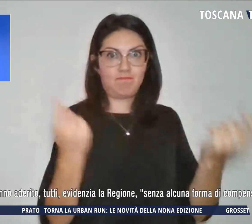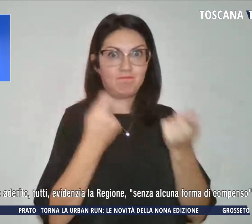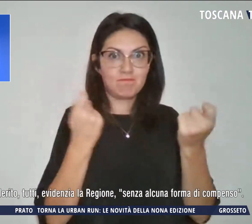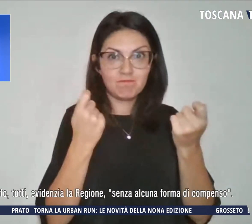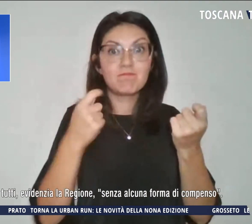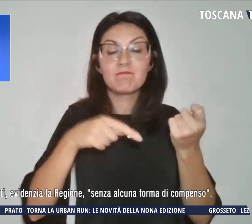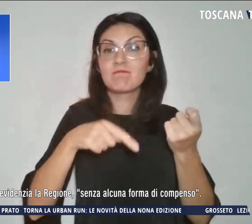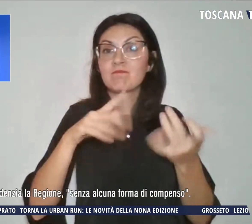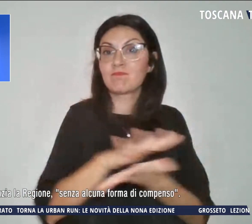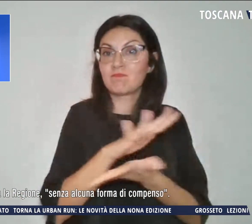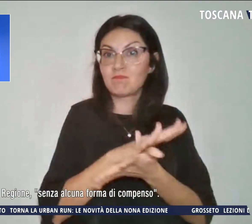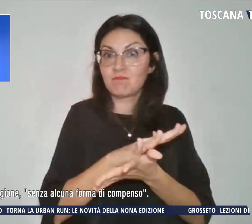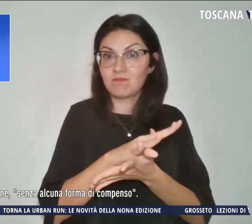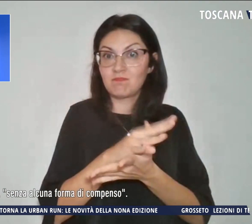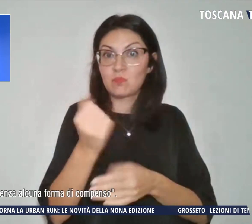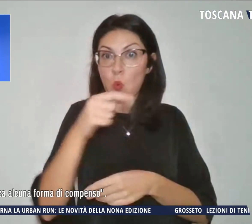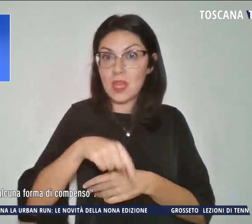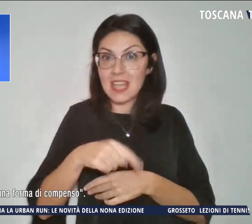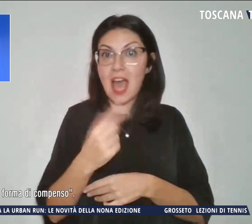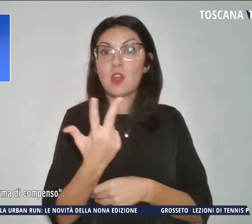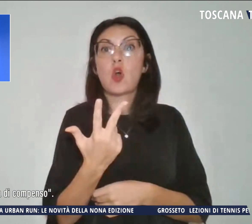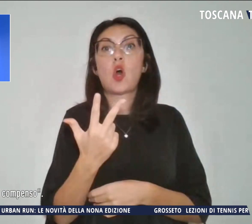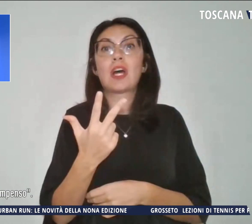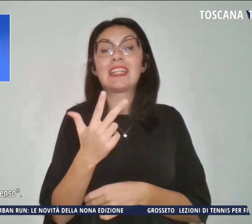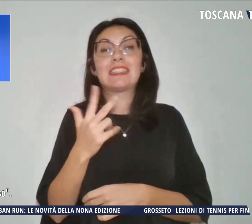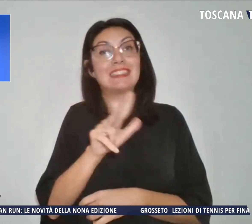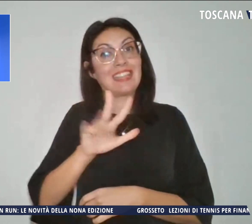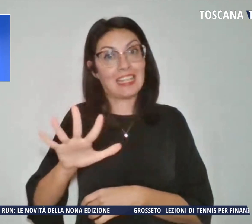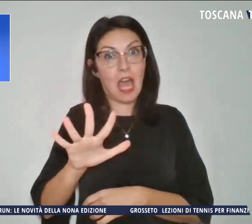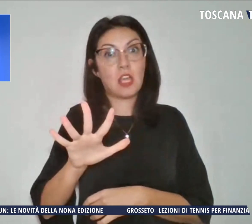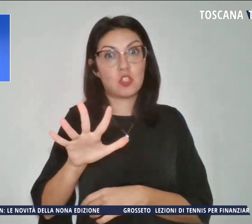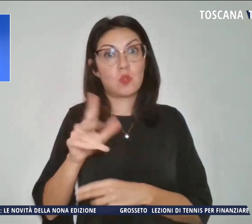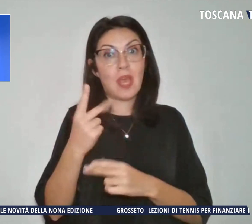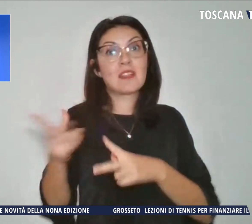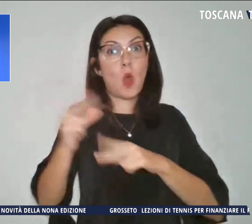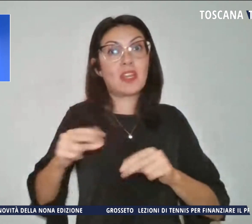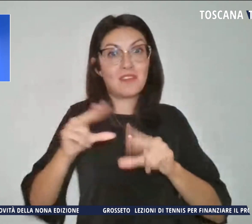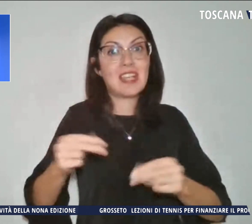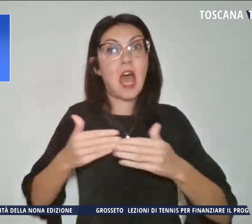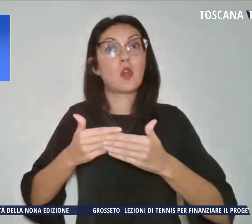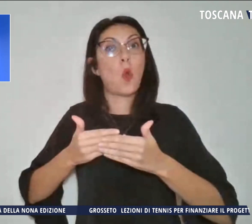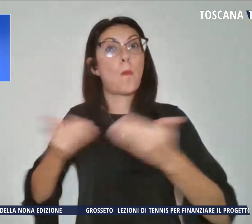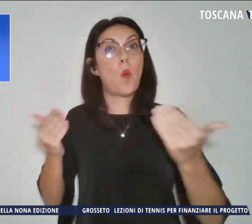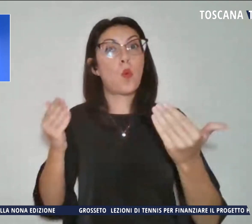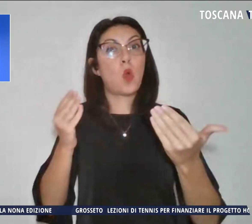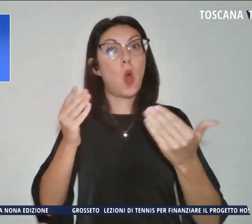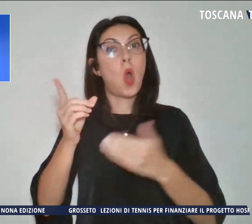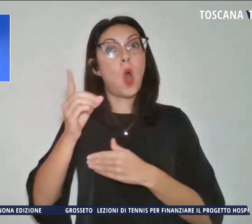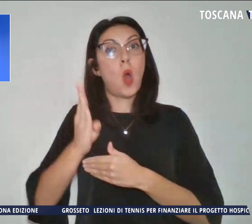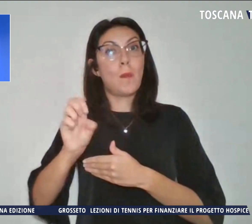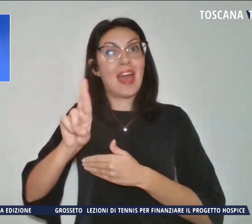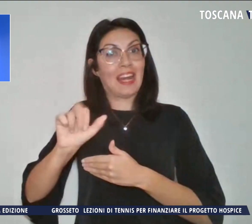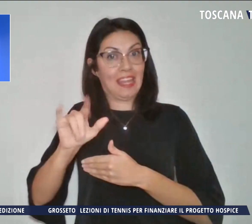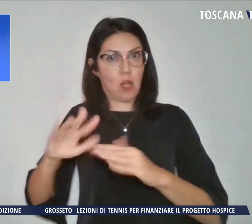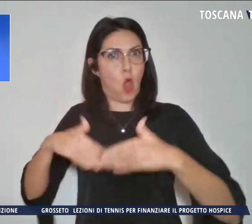il 35esimo anniversario dalla caduta del muro di Berlino. Le iscrizioni